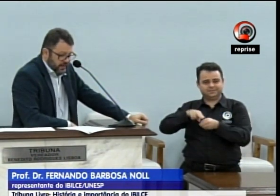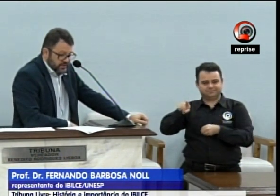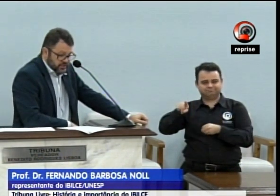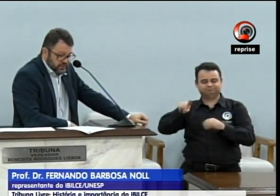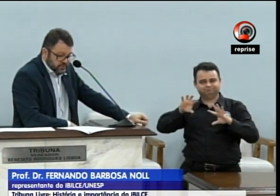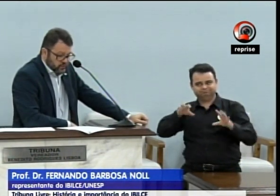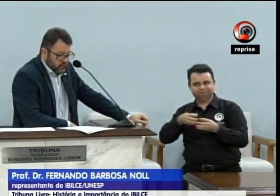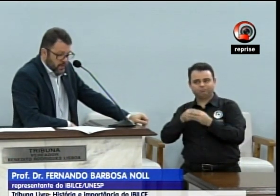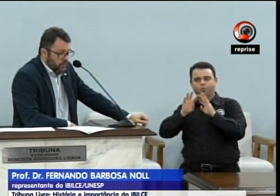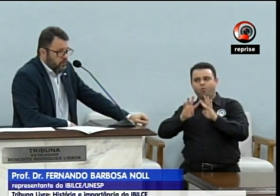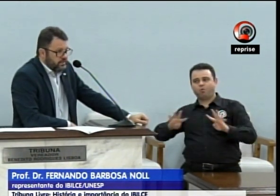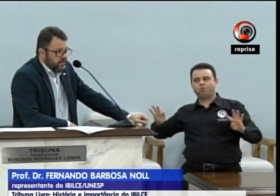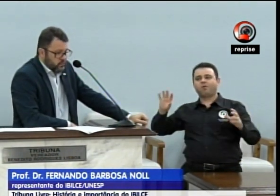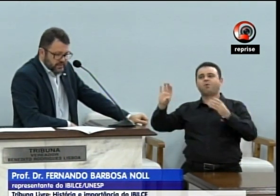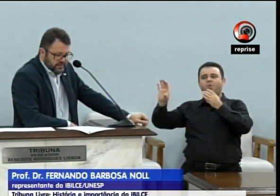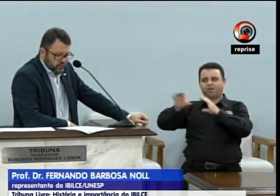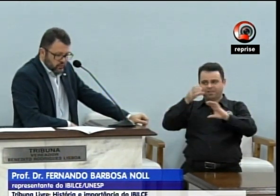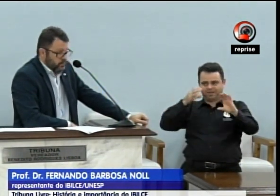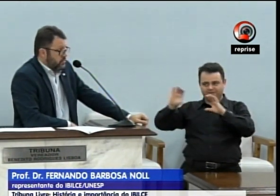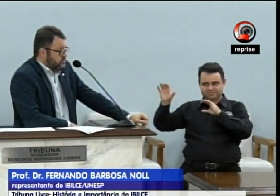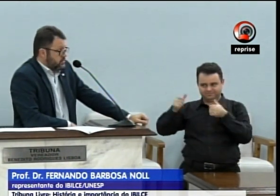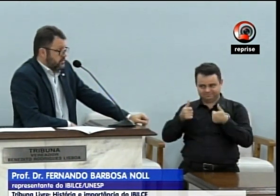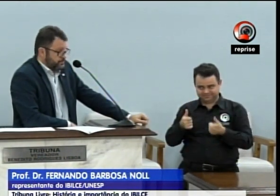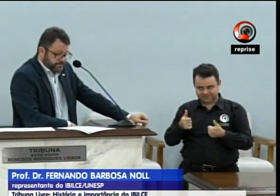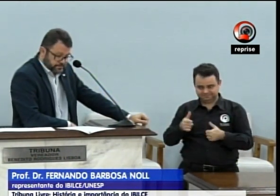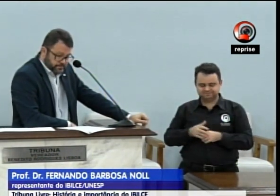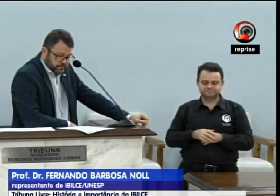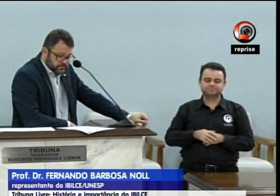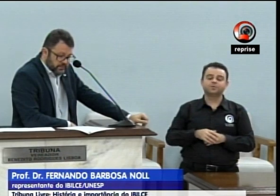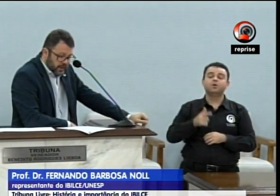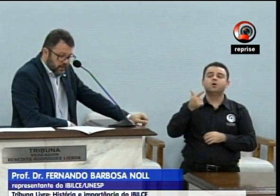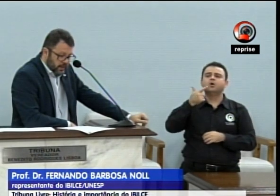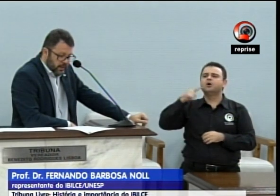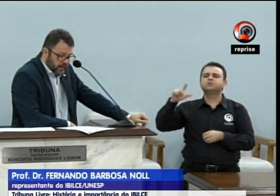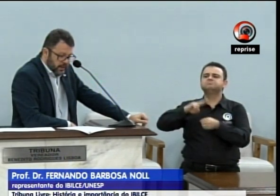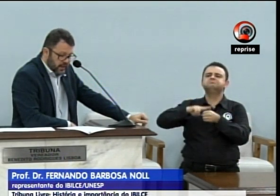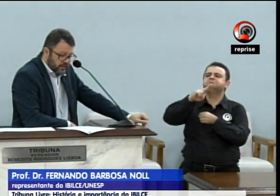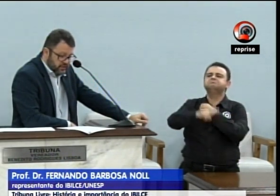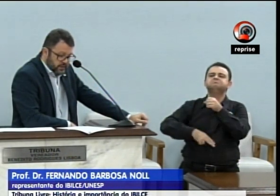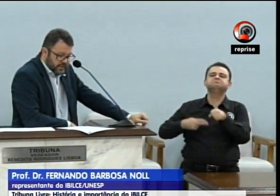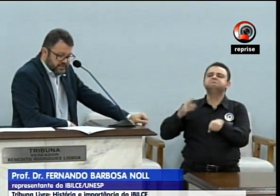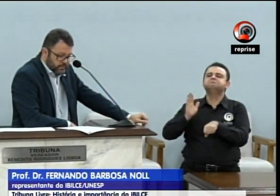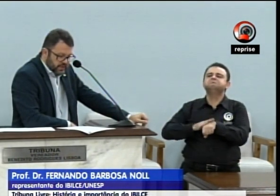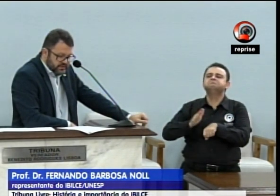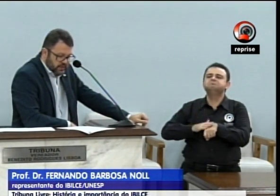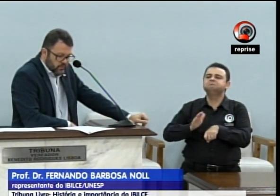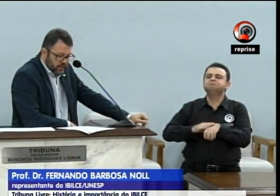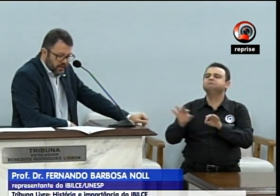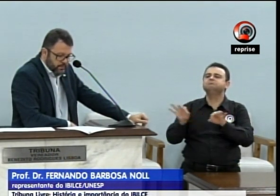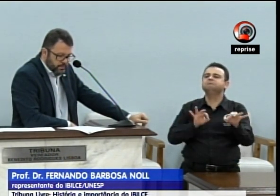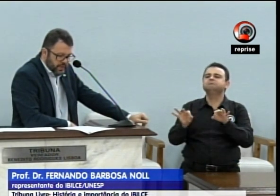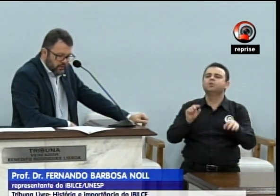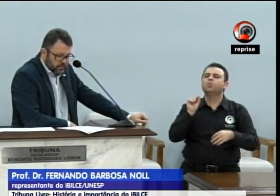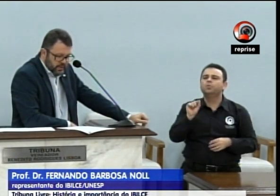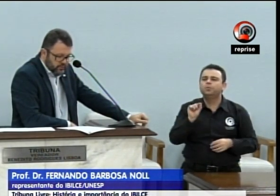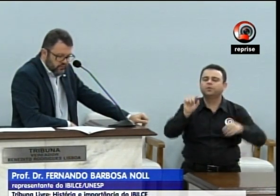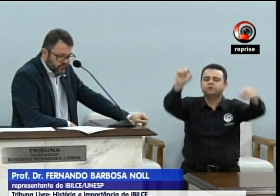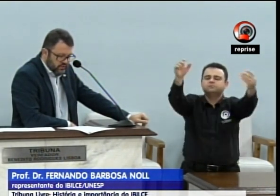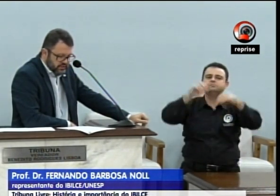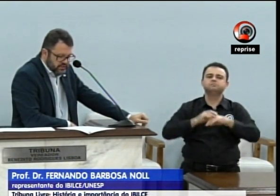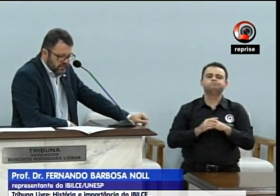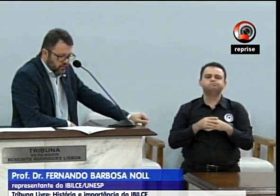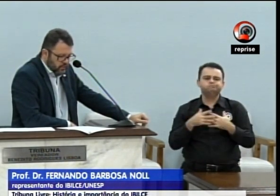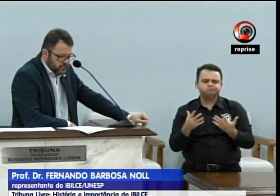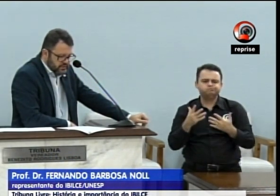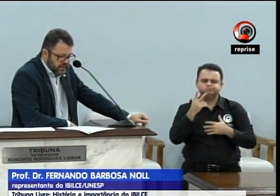Além disso, uma outra atuação do Ibilse é a nossa participação em pelo menos